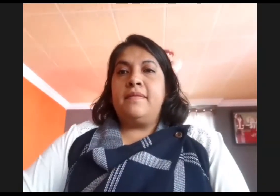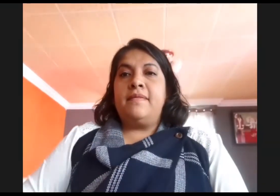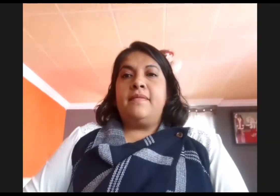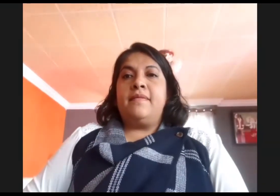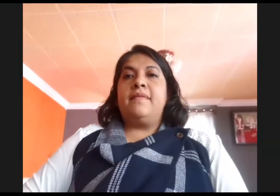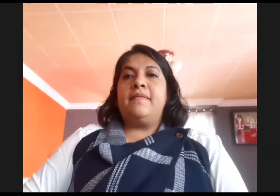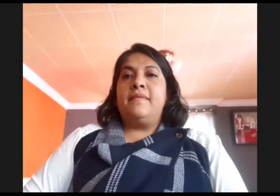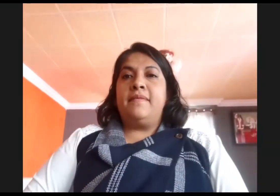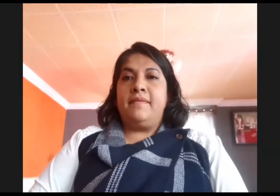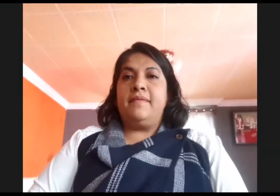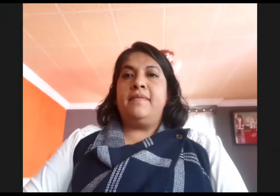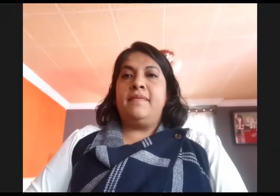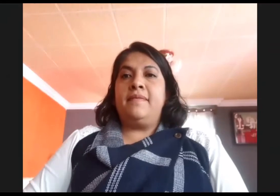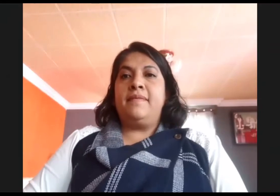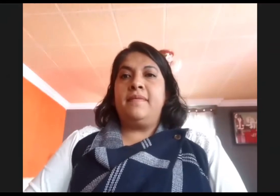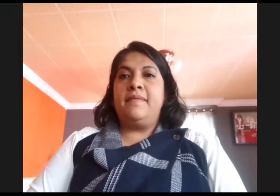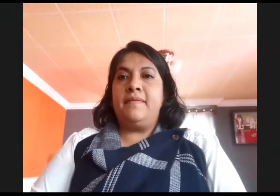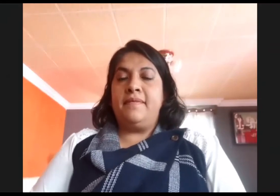Muchas gracias por su atención y hasta luego.